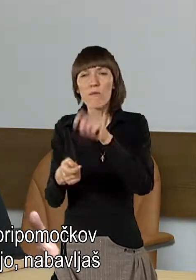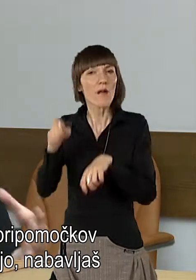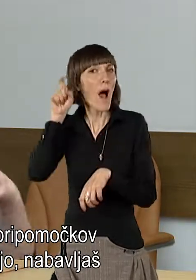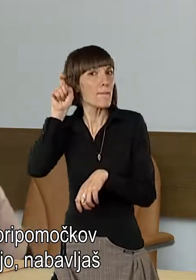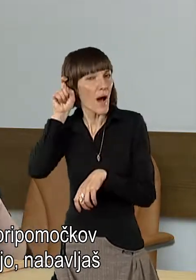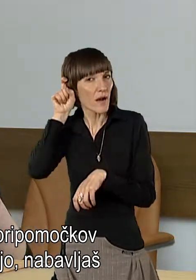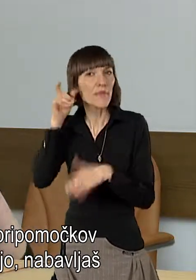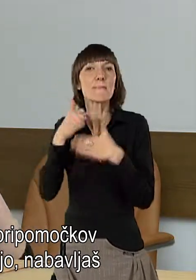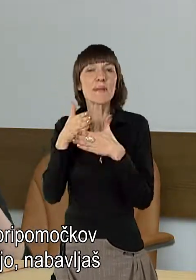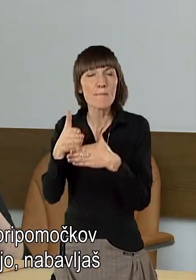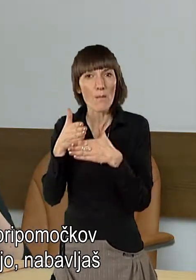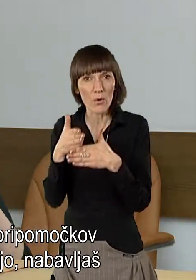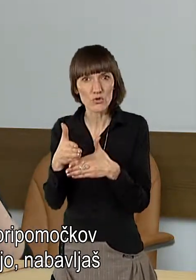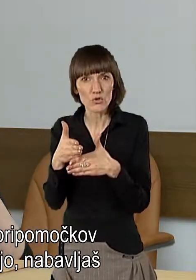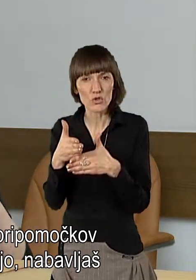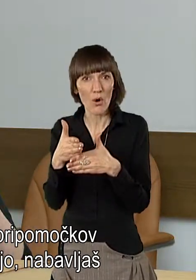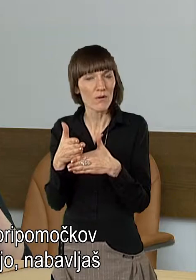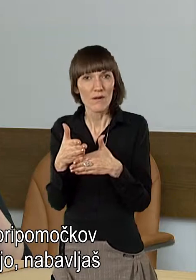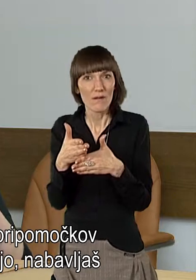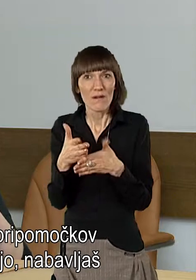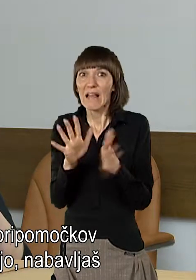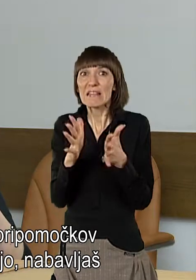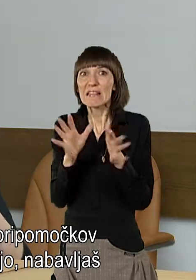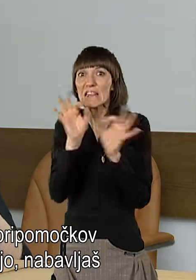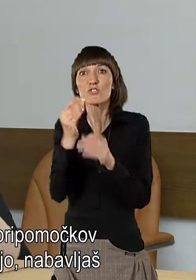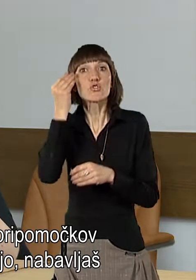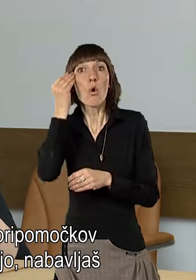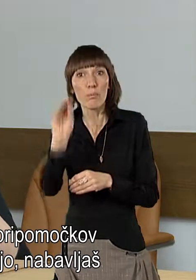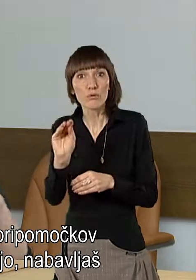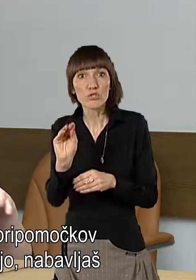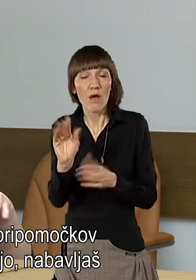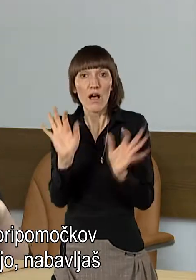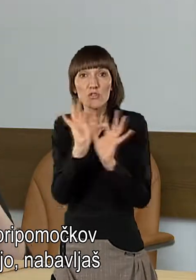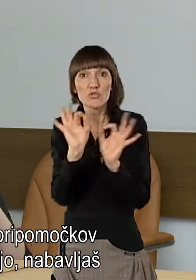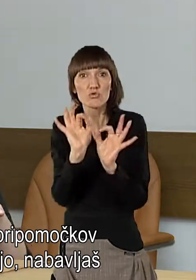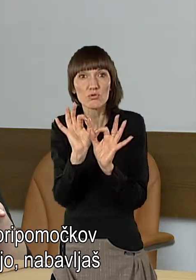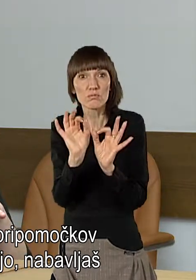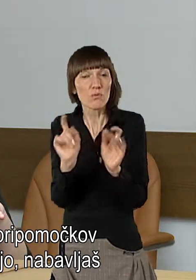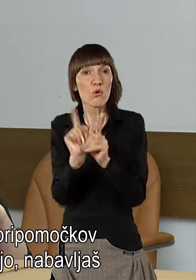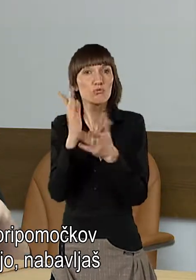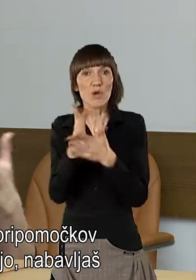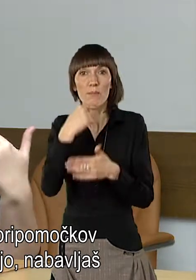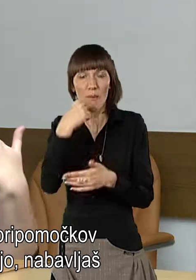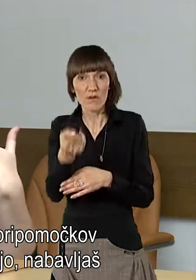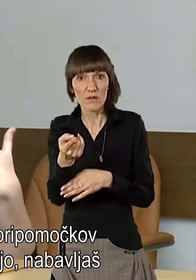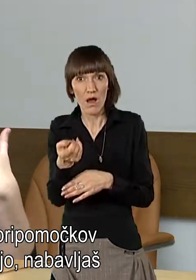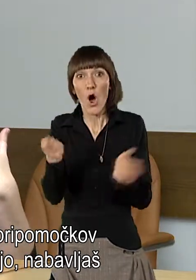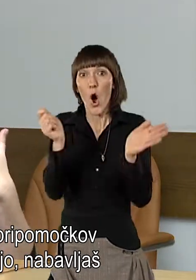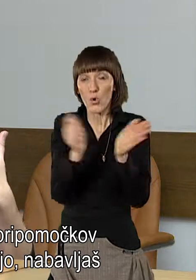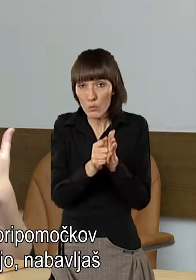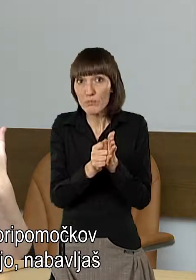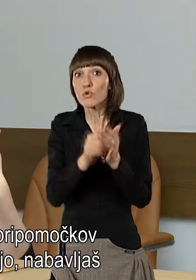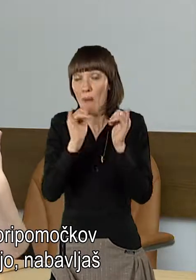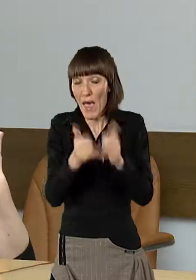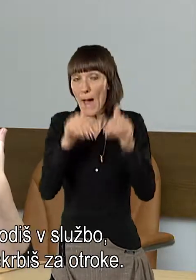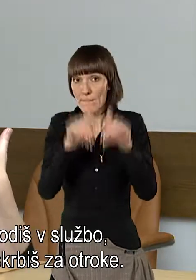Vse te nabave, teh slušnih pripomočkov, v bistvu se nekjer ne upoštevajo, nekjer se ne števajo. V bistvu, kot sem rekla,